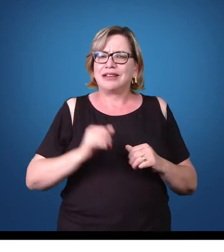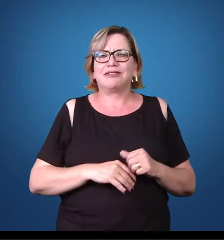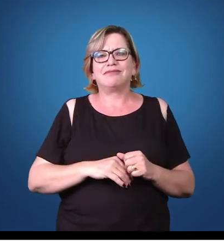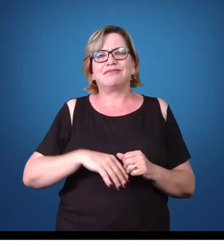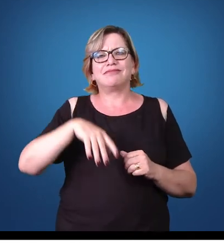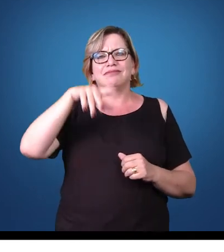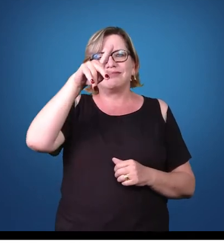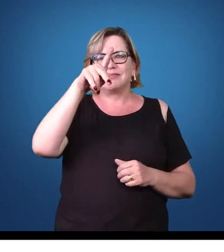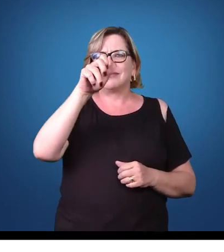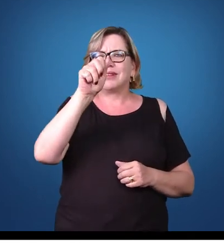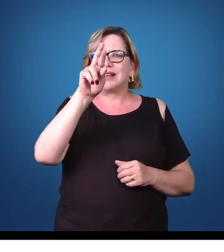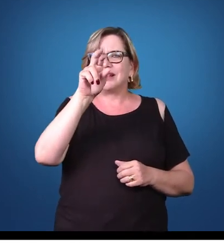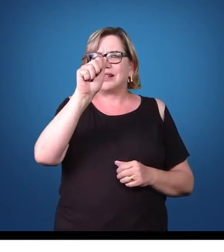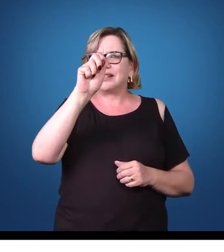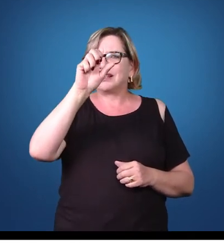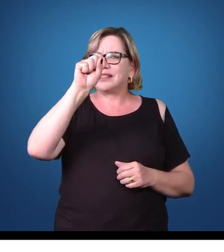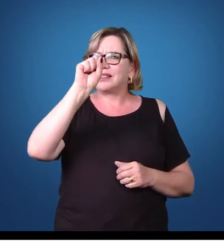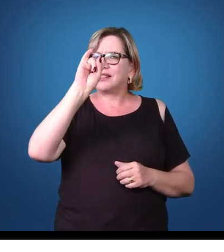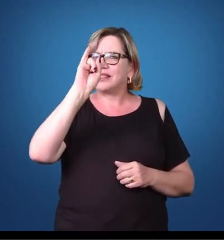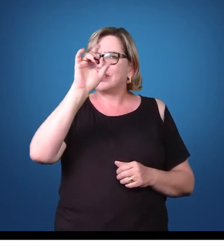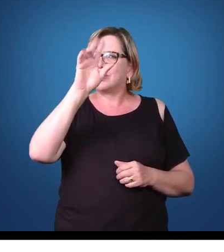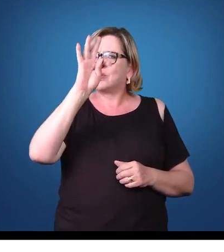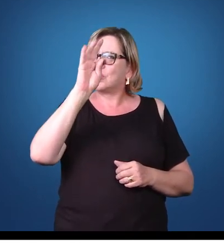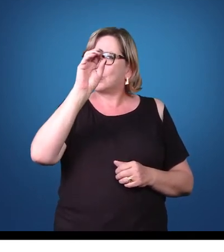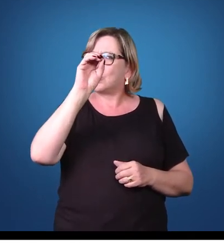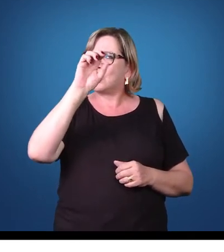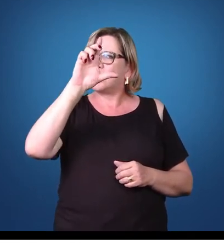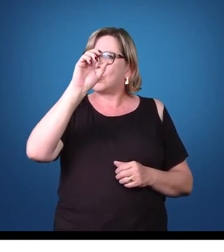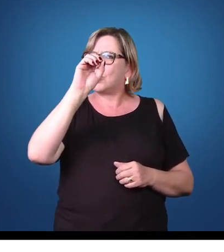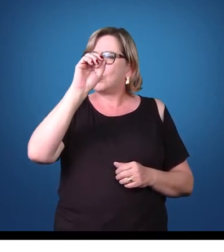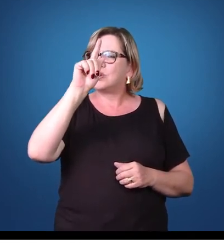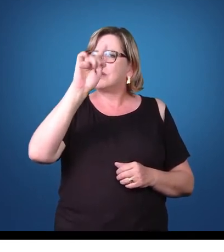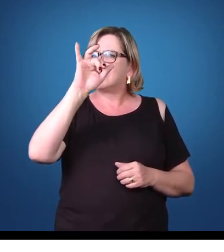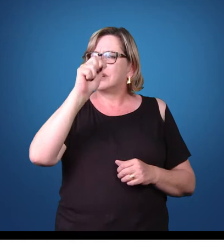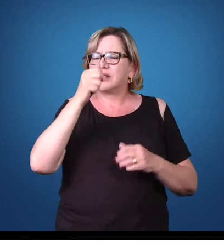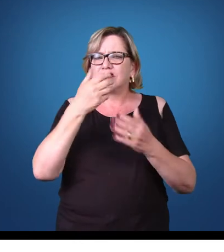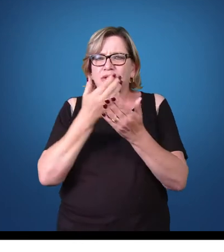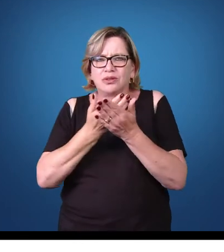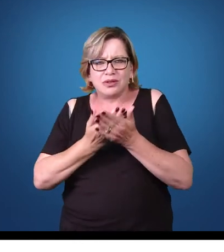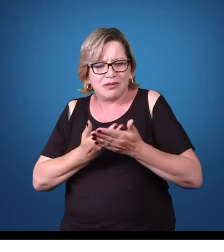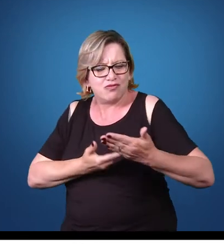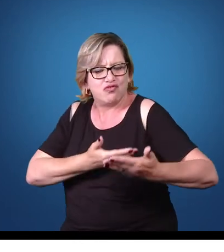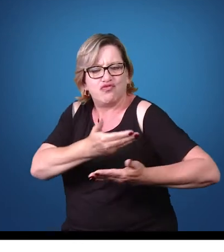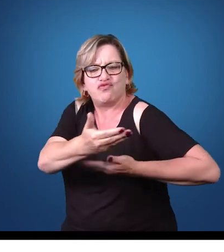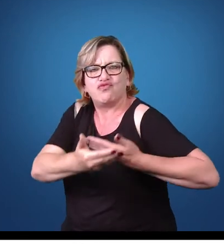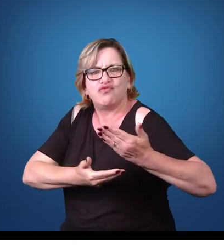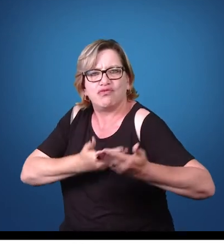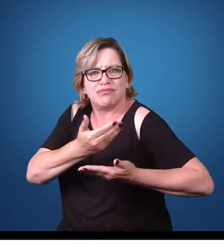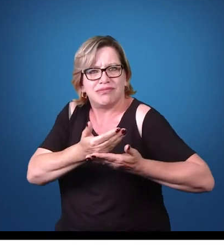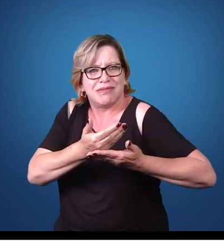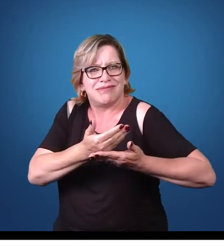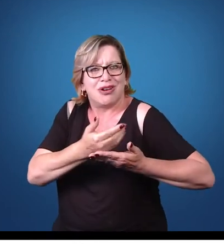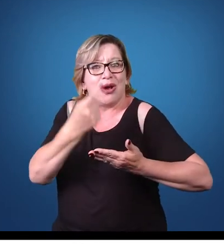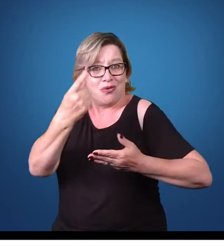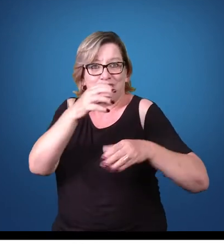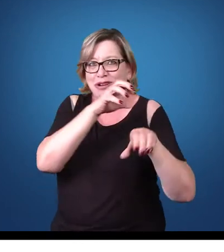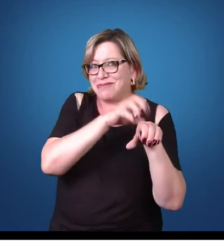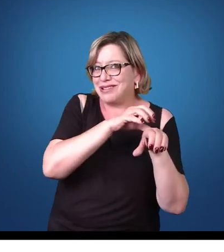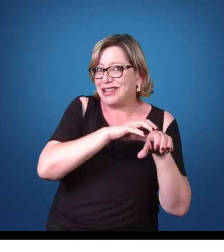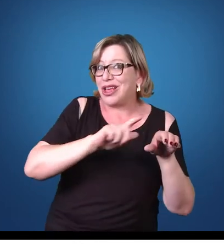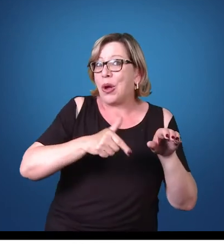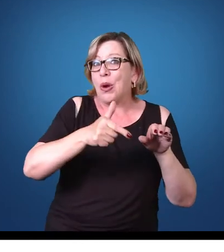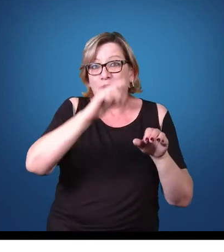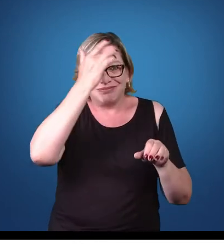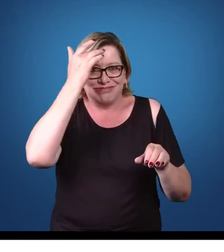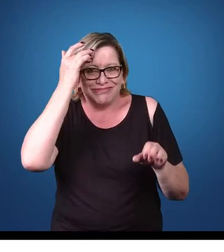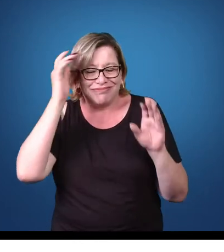é uma ciência que estuda a relação entre organismos. No caso, um deles é o parasita. Essa relação